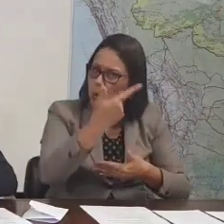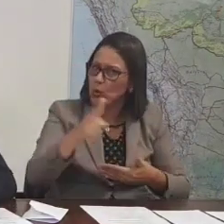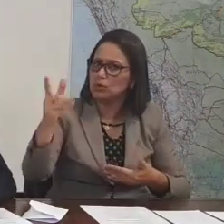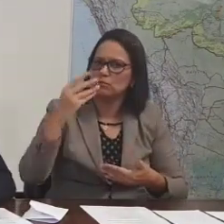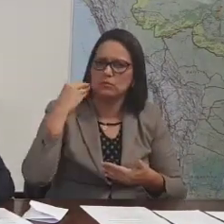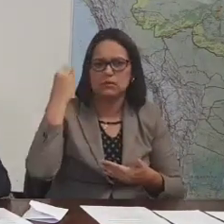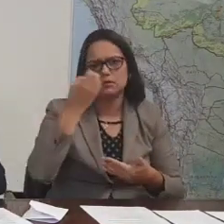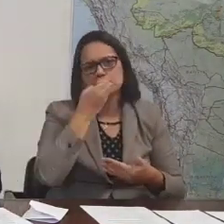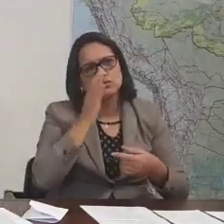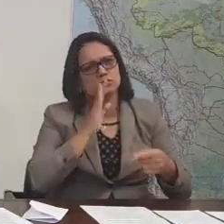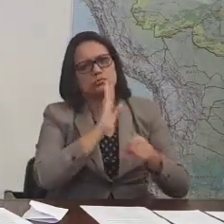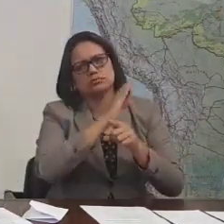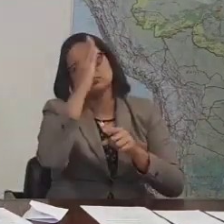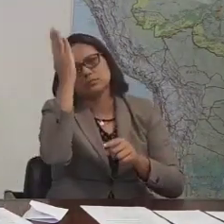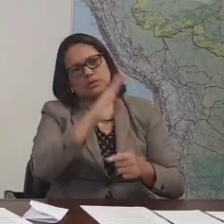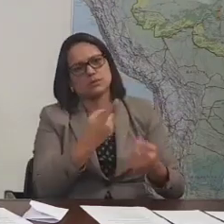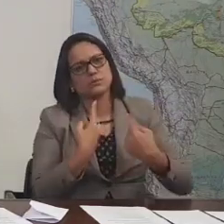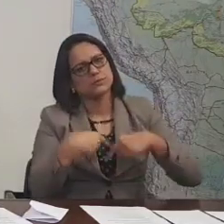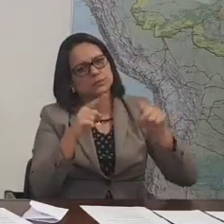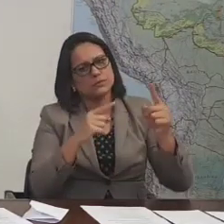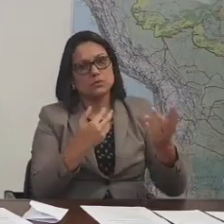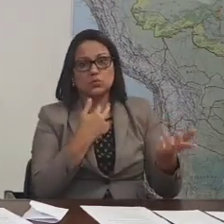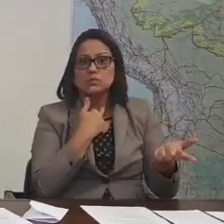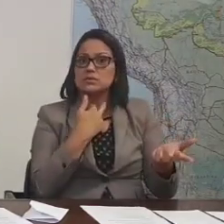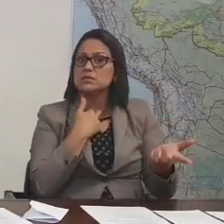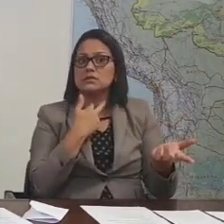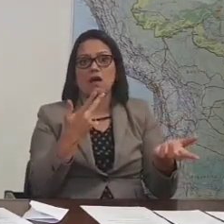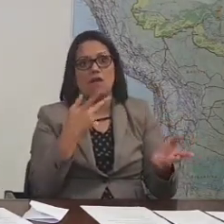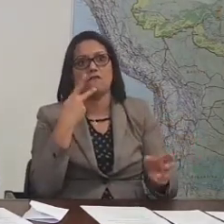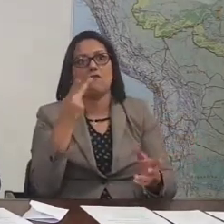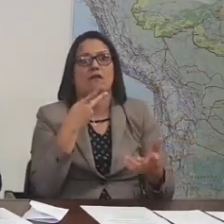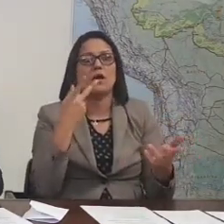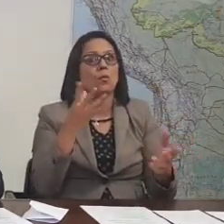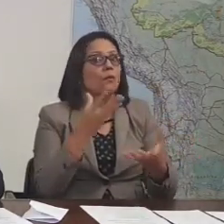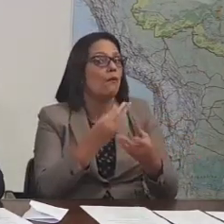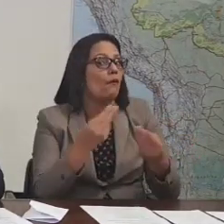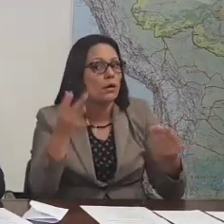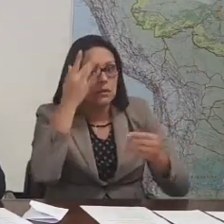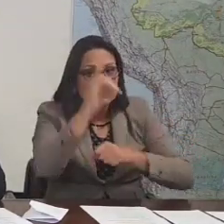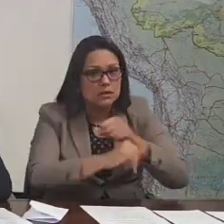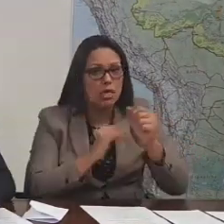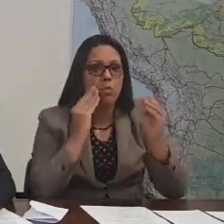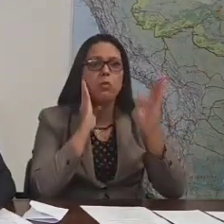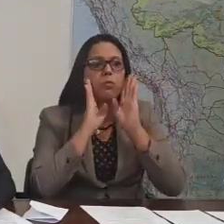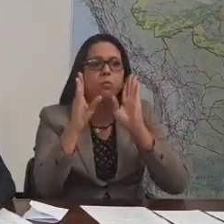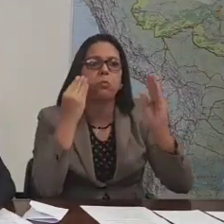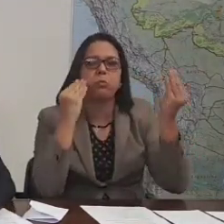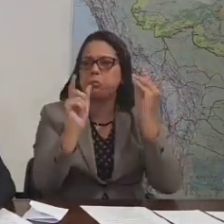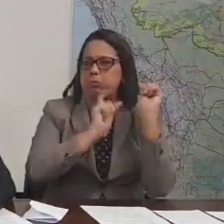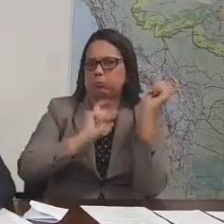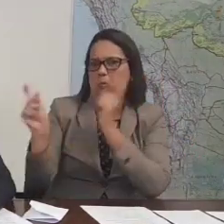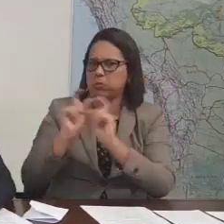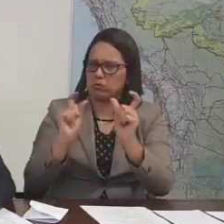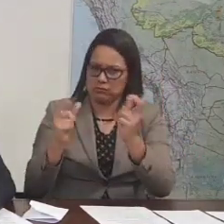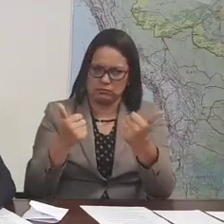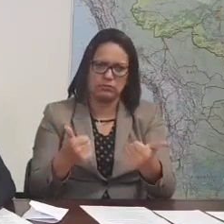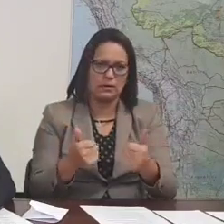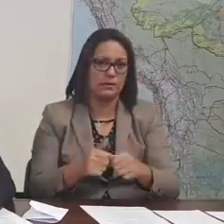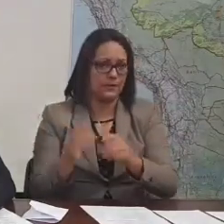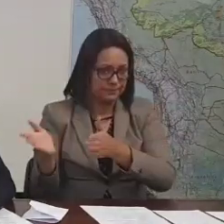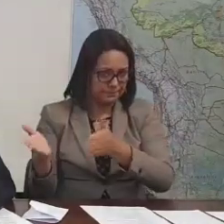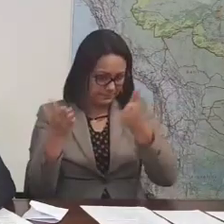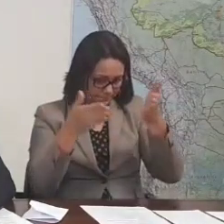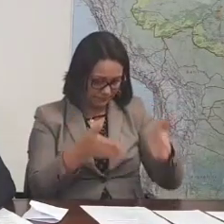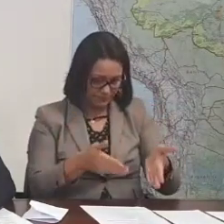para o bem do Brasil. não vamos dizer que isso que muitos cegos na internet não justificam. Vamos voltar aqui agora